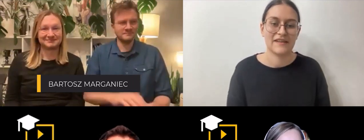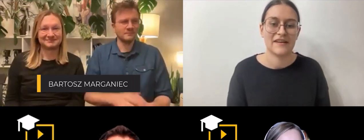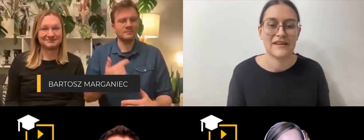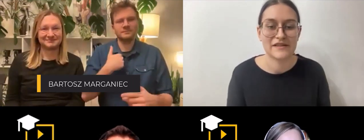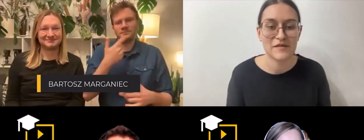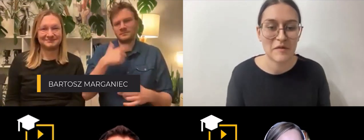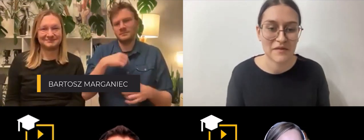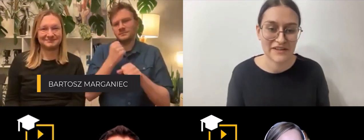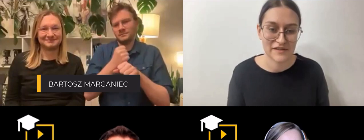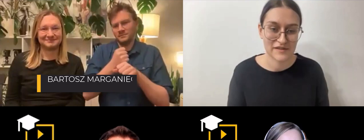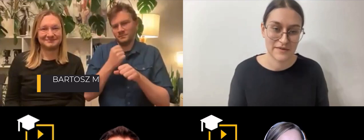Co mógłbym powiedzieć o sobie?